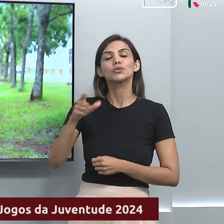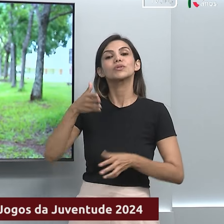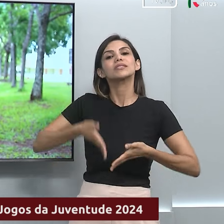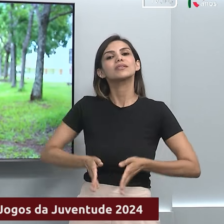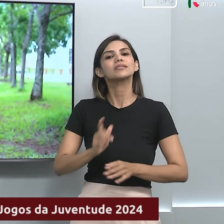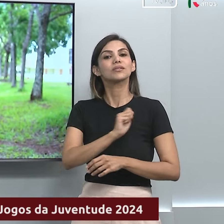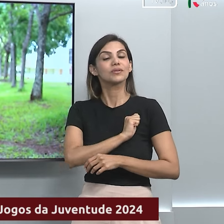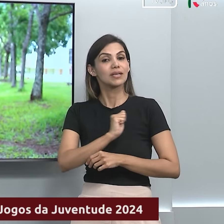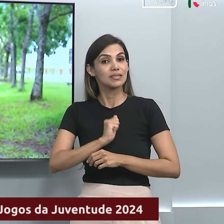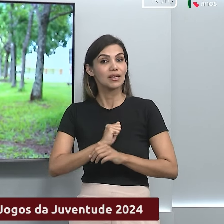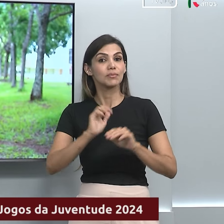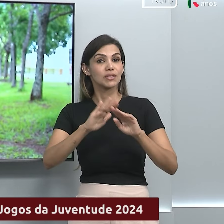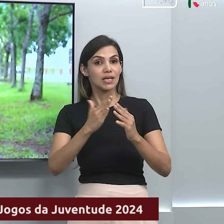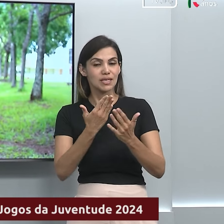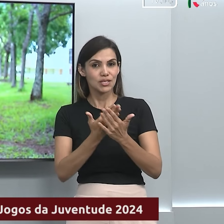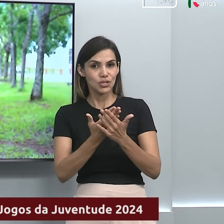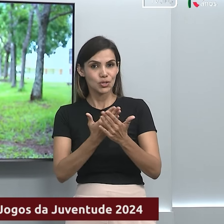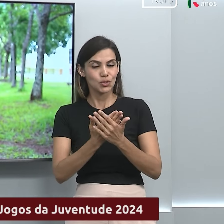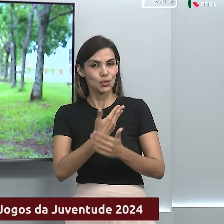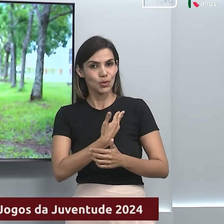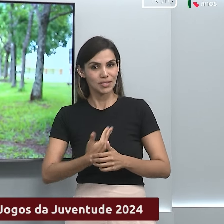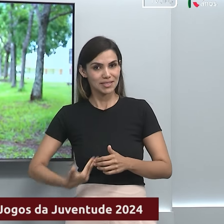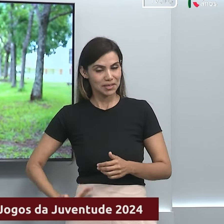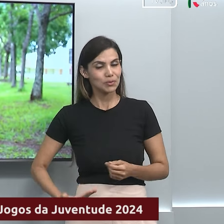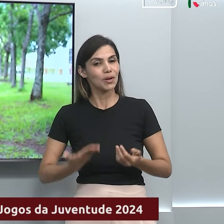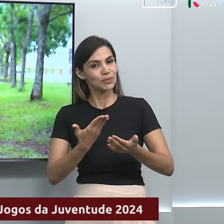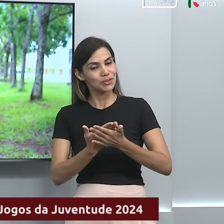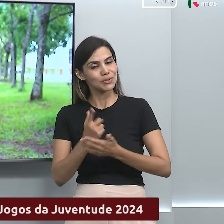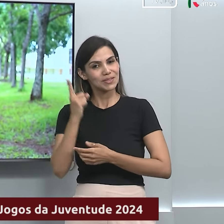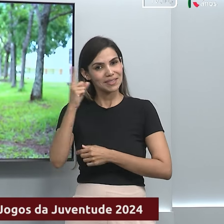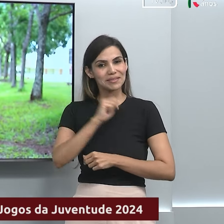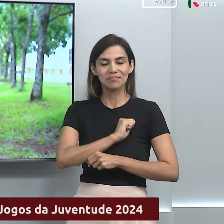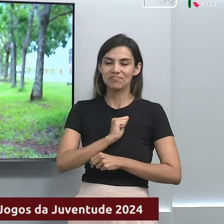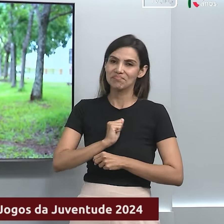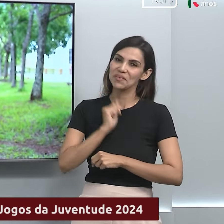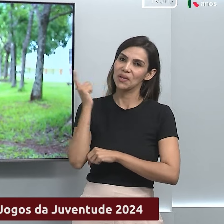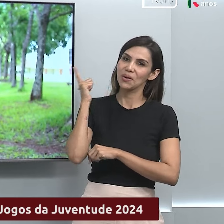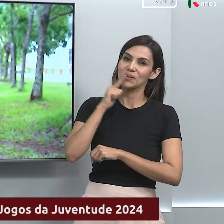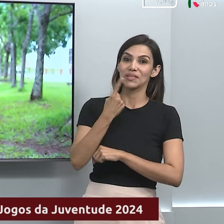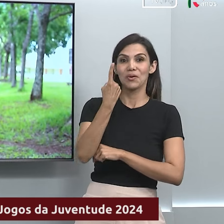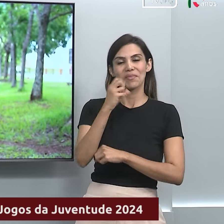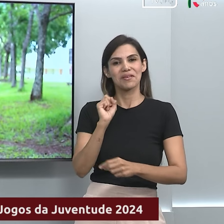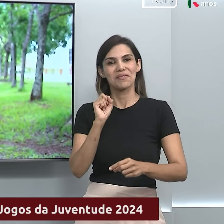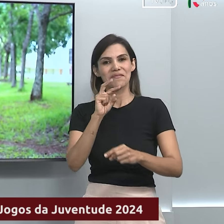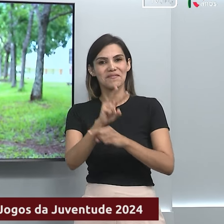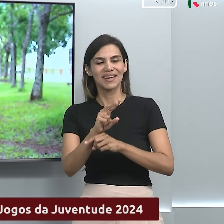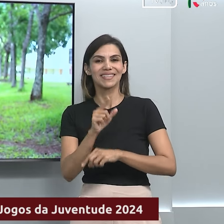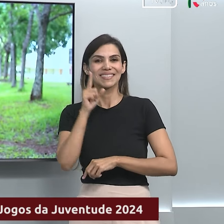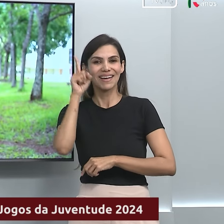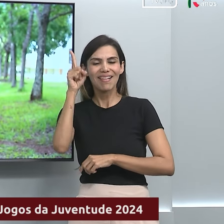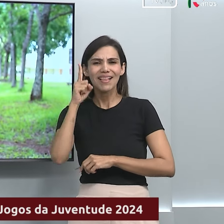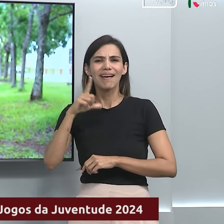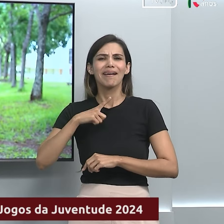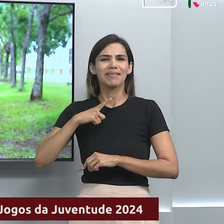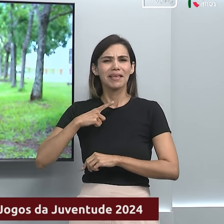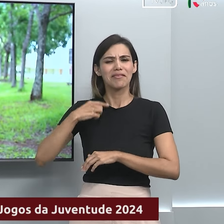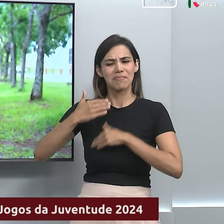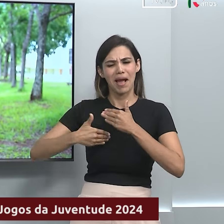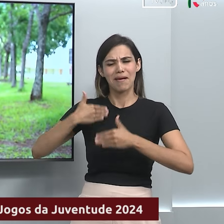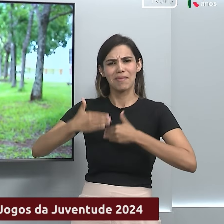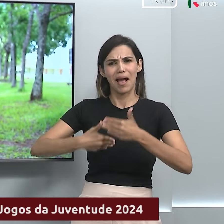Anápolis, estudam no Colégio Estadual Professora Helena Nasser e conquistaram uma vaga depois de passarem por uma série de